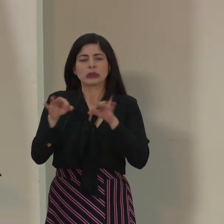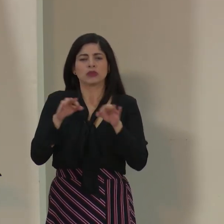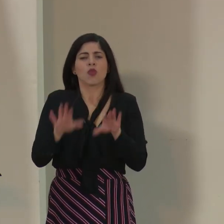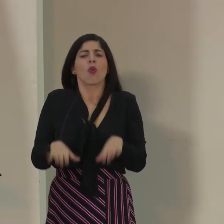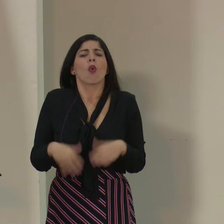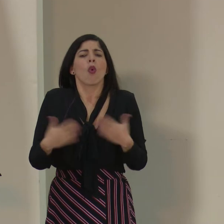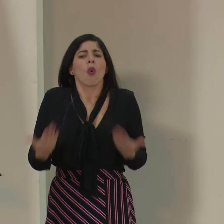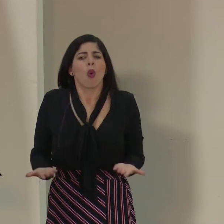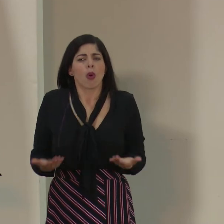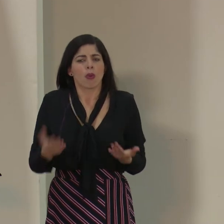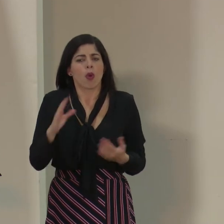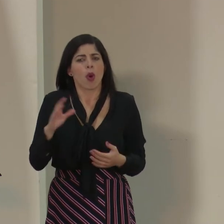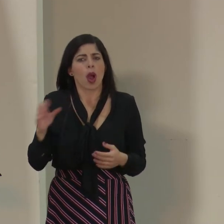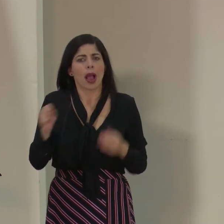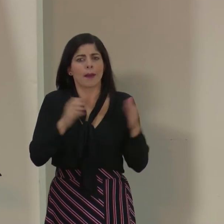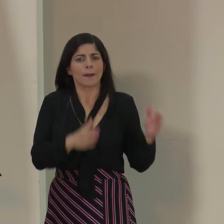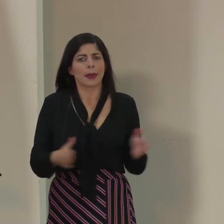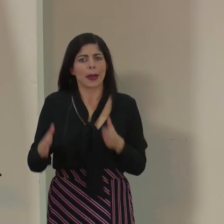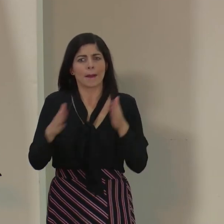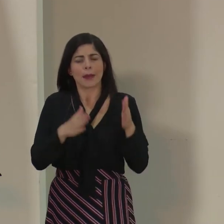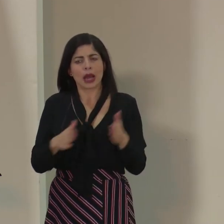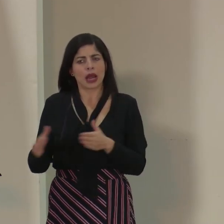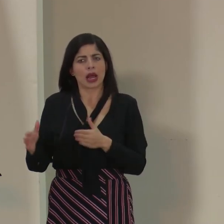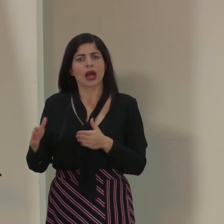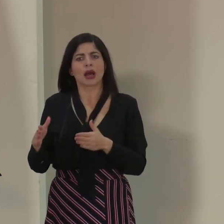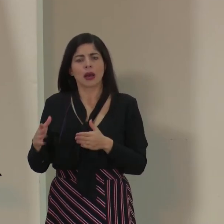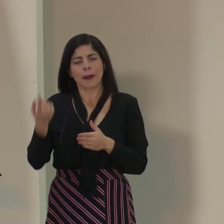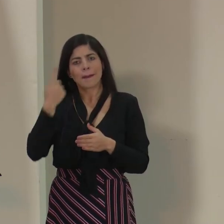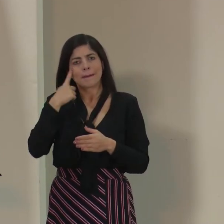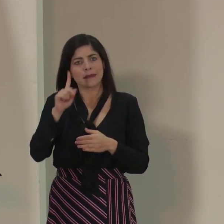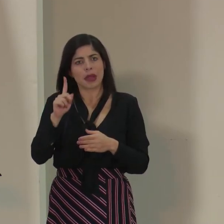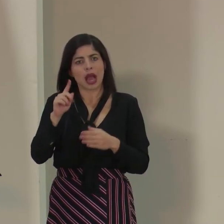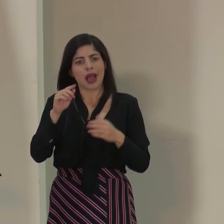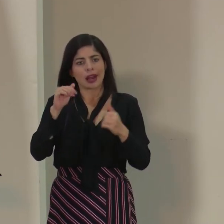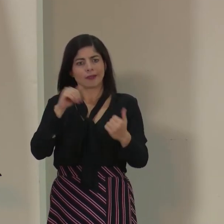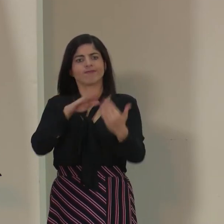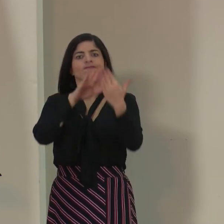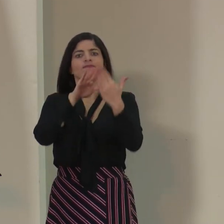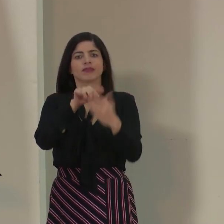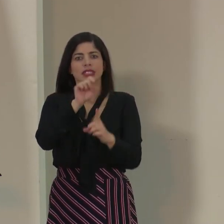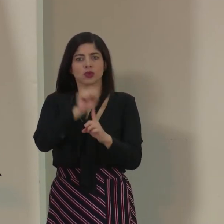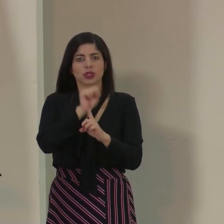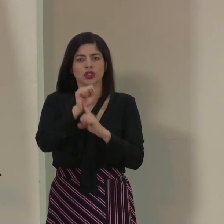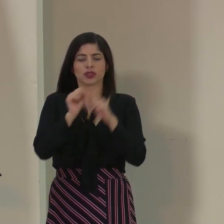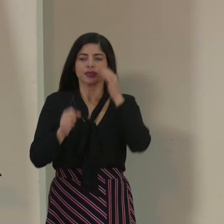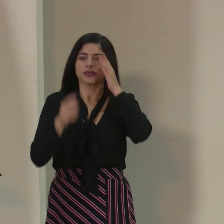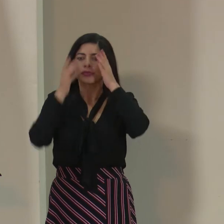preparando la Caja Costarricense de Seguro Social para enfrentar esta situación.